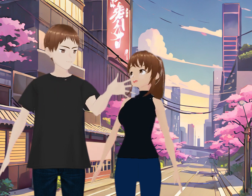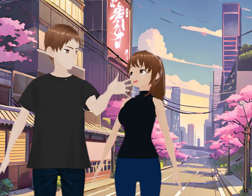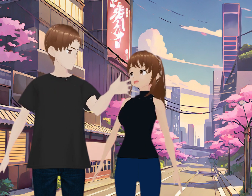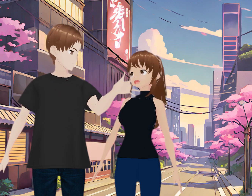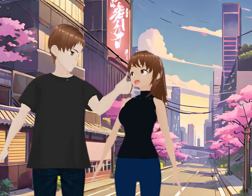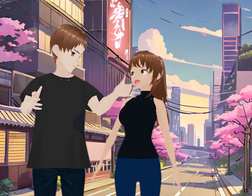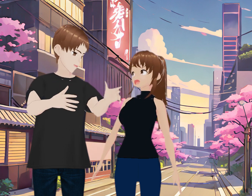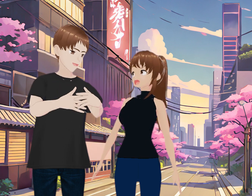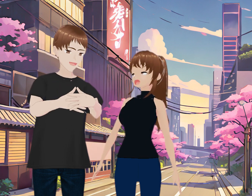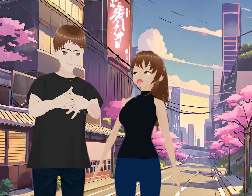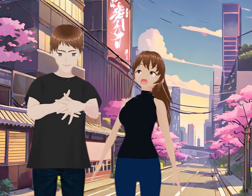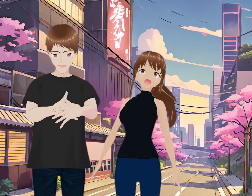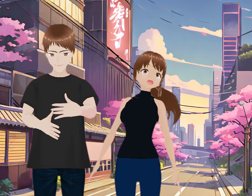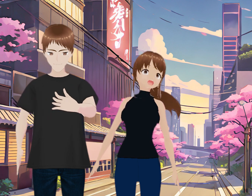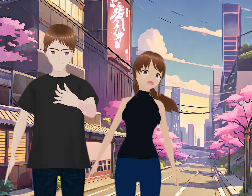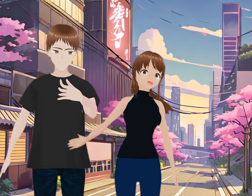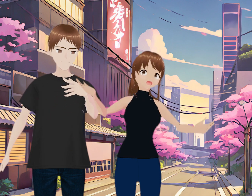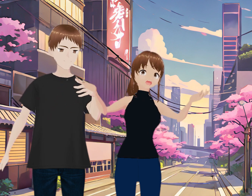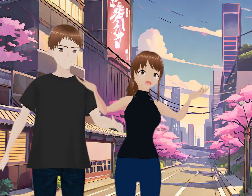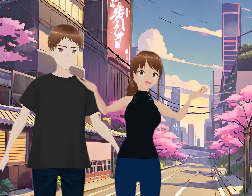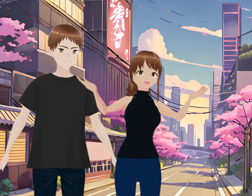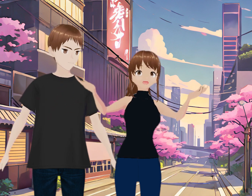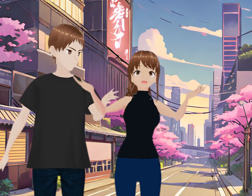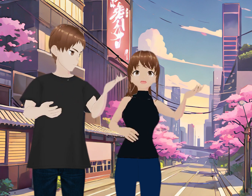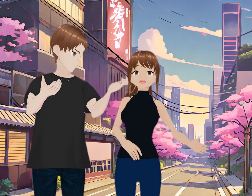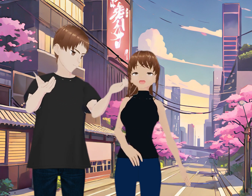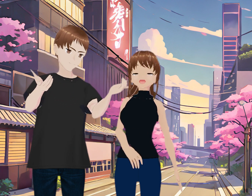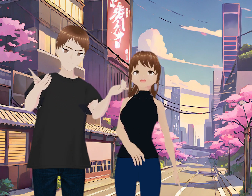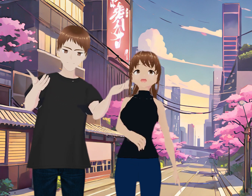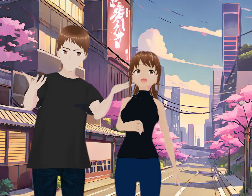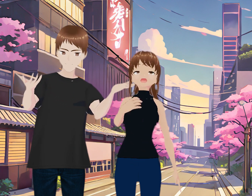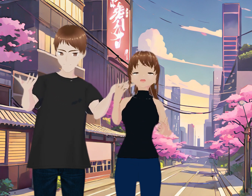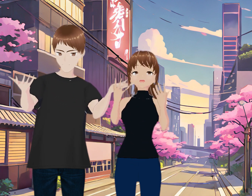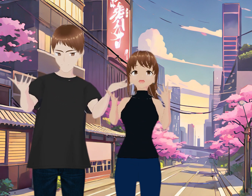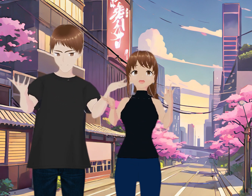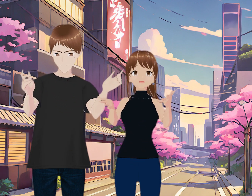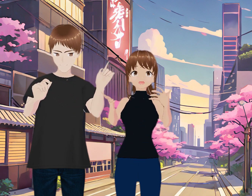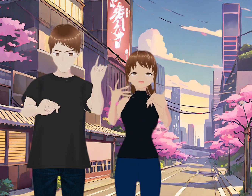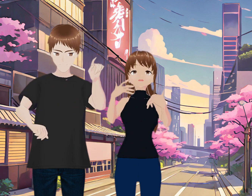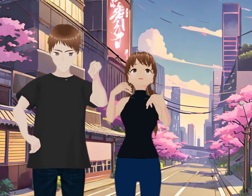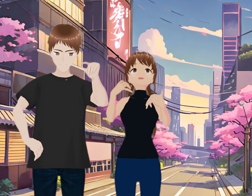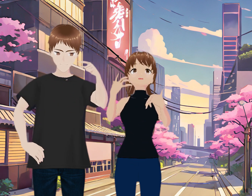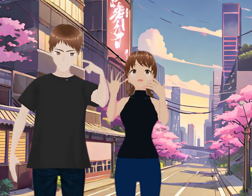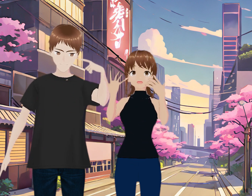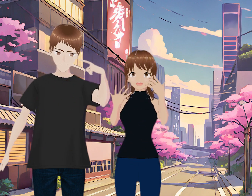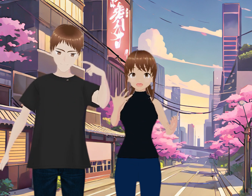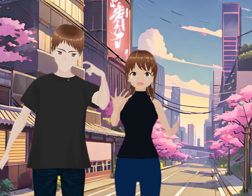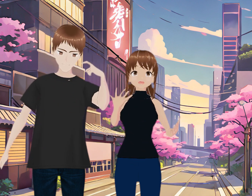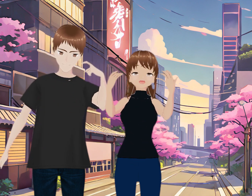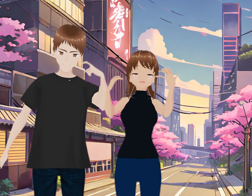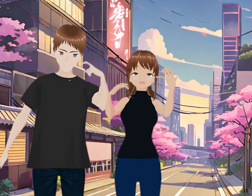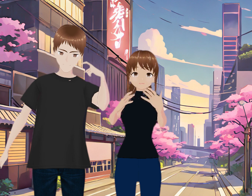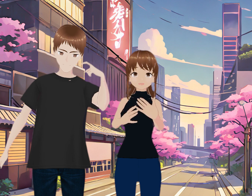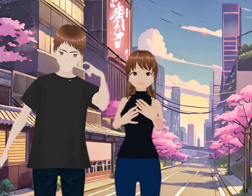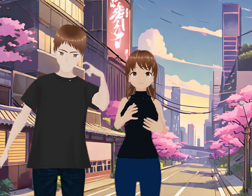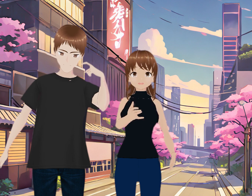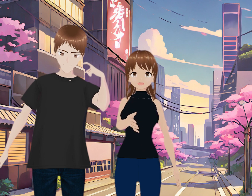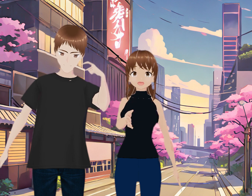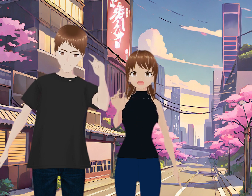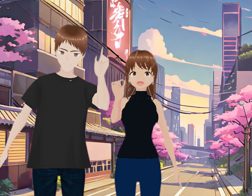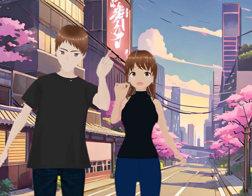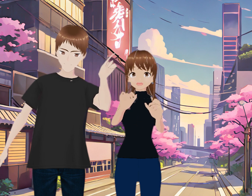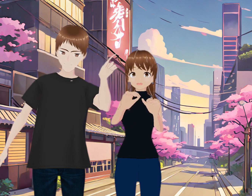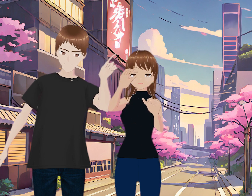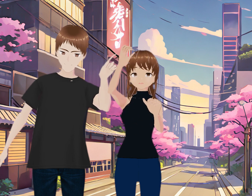De feria Un especial De ese tipo O de navidad Si ustedes quieren Que yo Ustedes saben Que yo soy una fan De las películas De